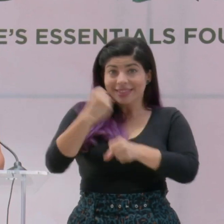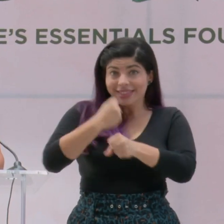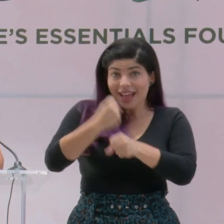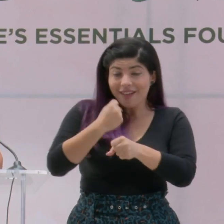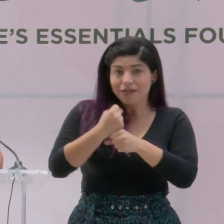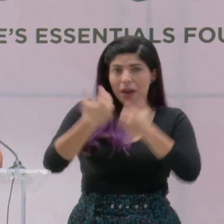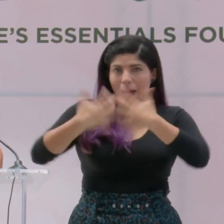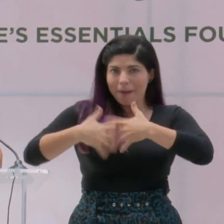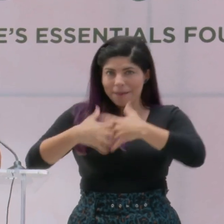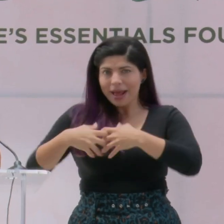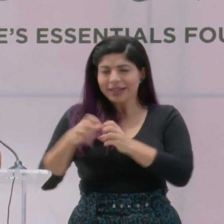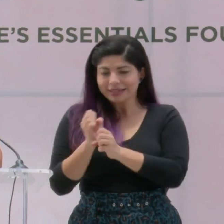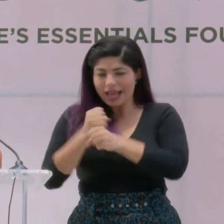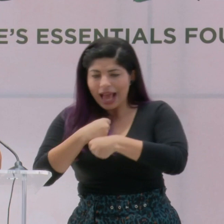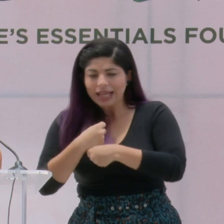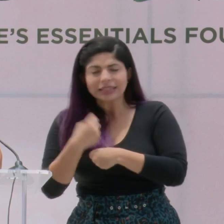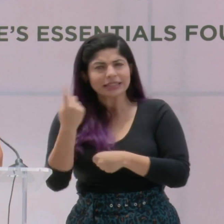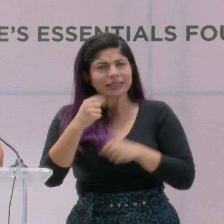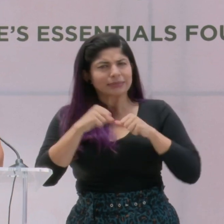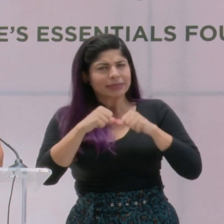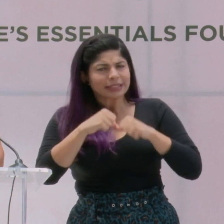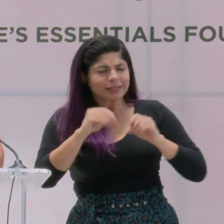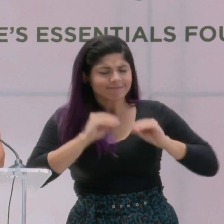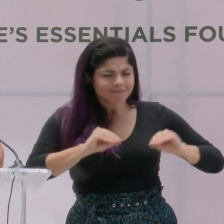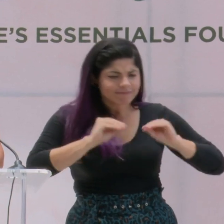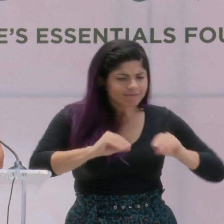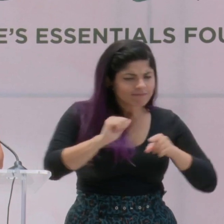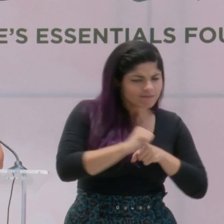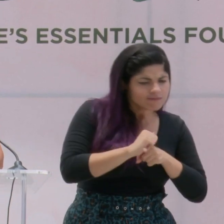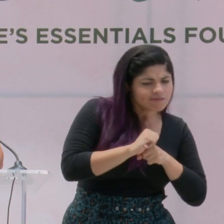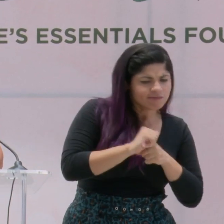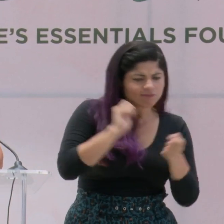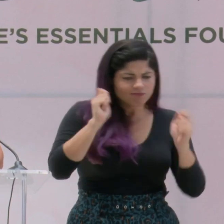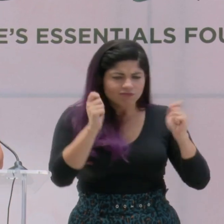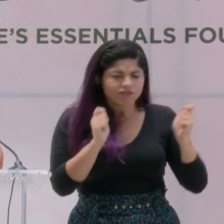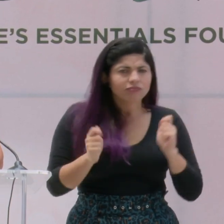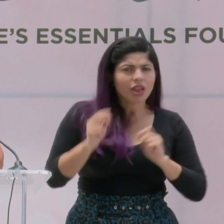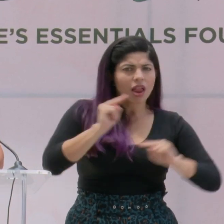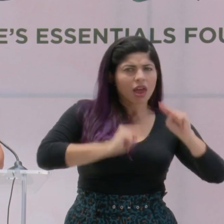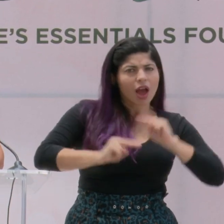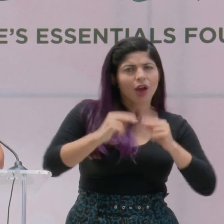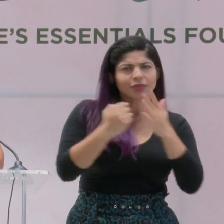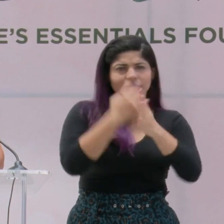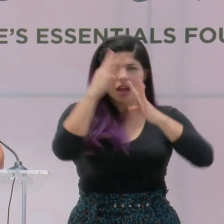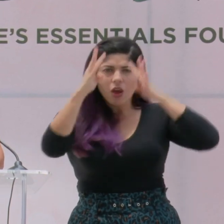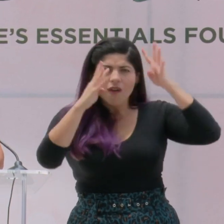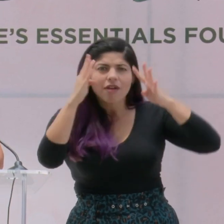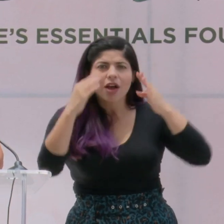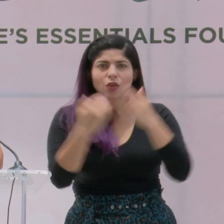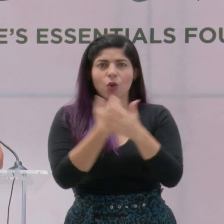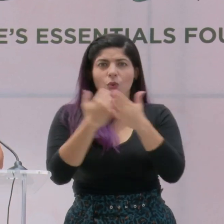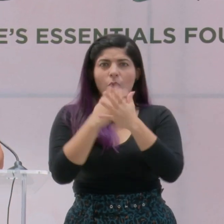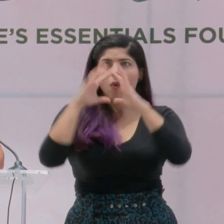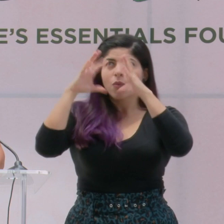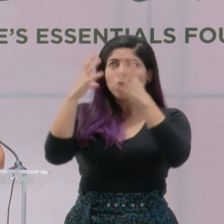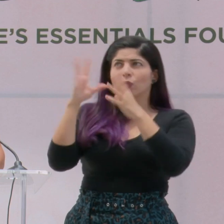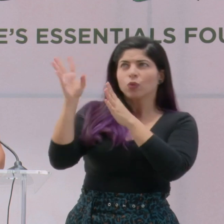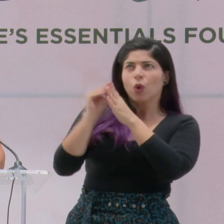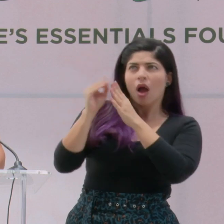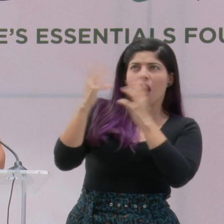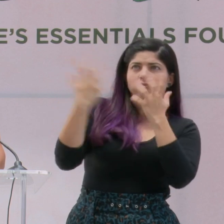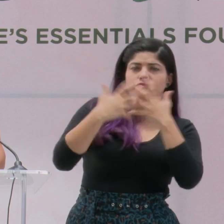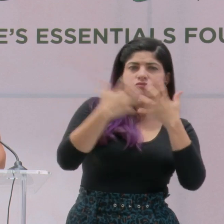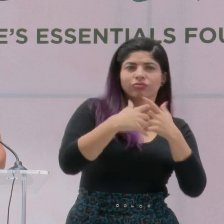realiza el sector empresarial por mantenerse en constante capacitación, reinventando sus negocios e innovando ante las nuevas tendencias globales en distintos